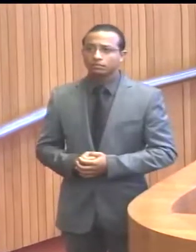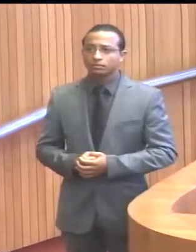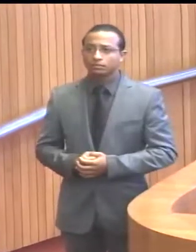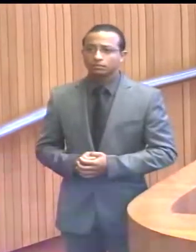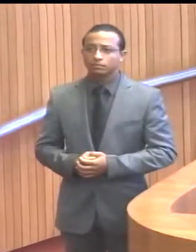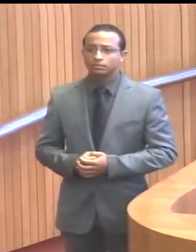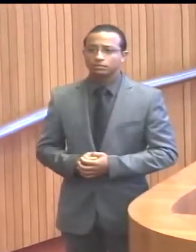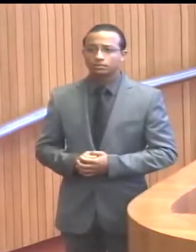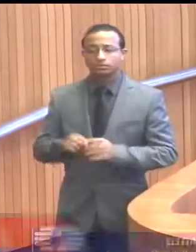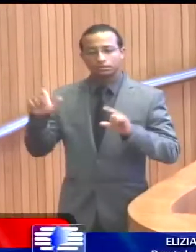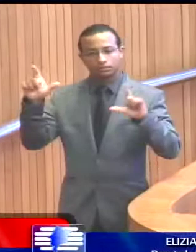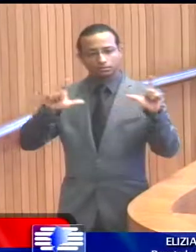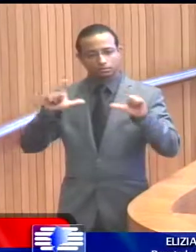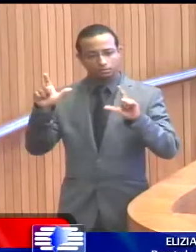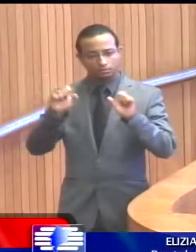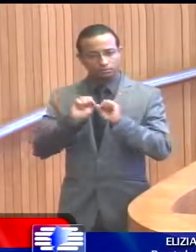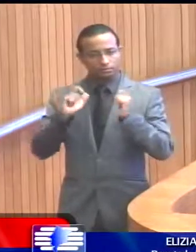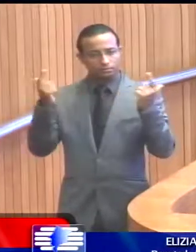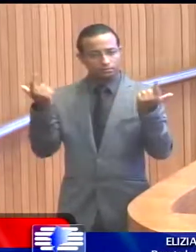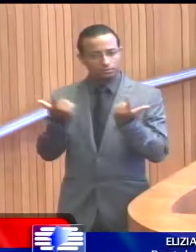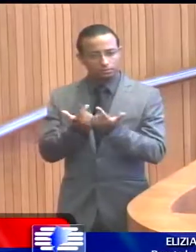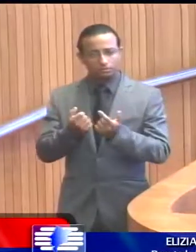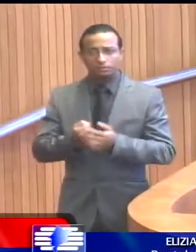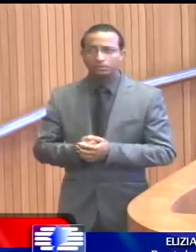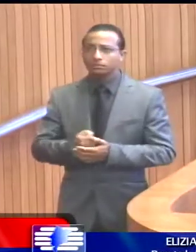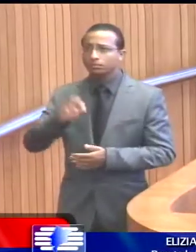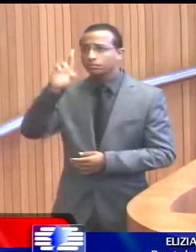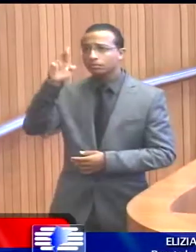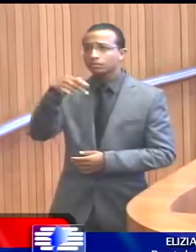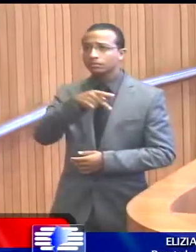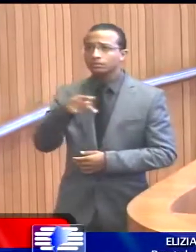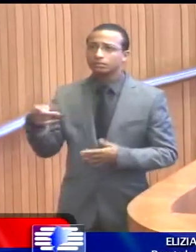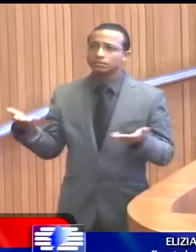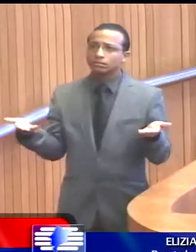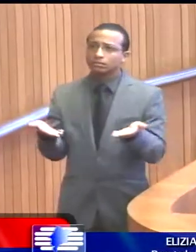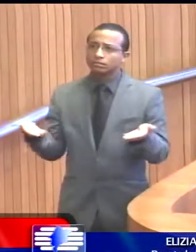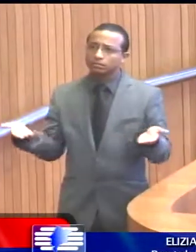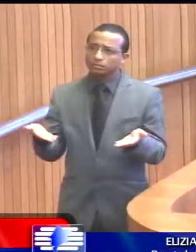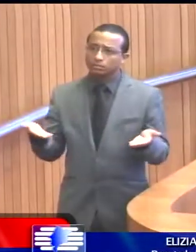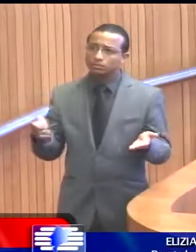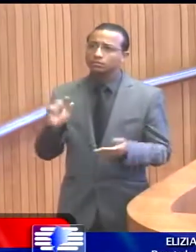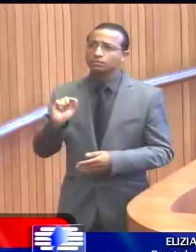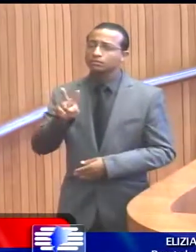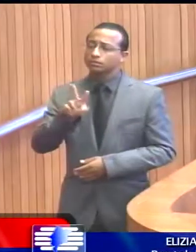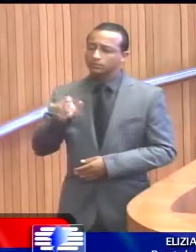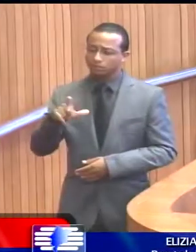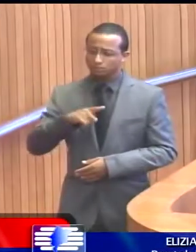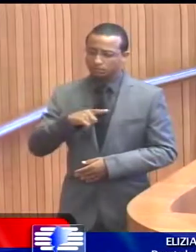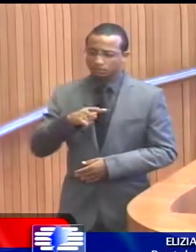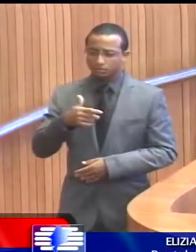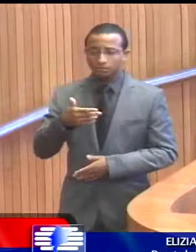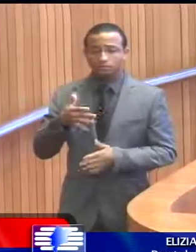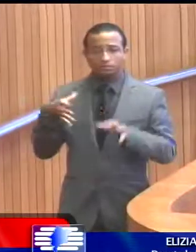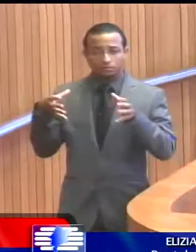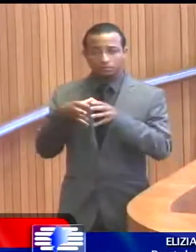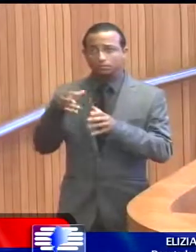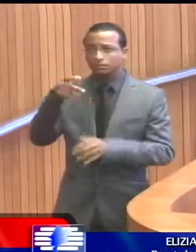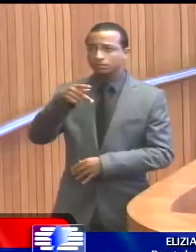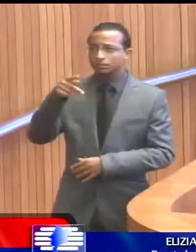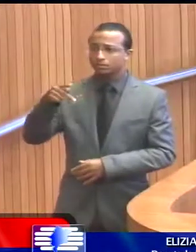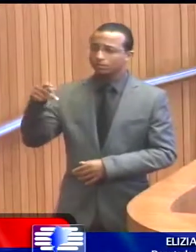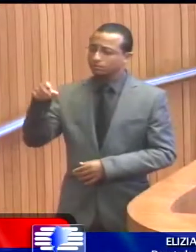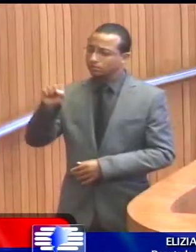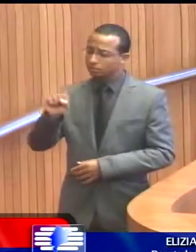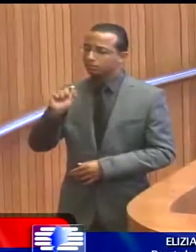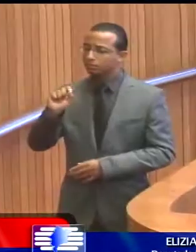telespectadores da TV da Assembleia. Presidente, hoje nós teremos no nosso partido, PPS, uma